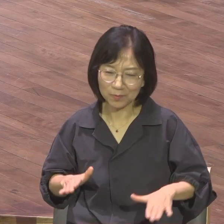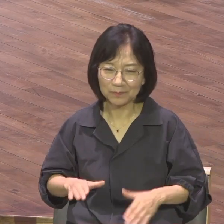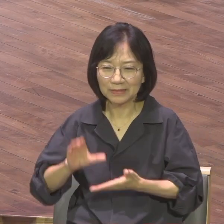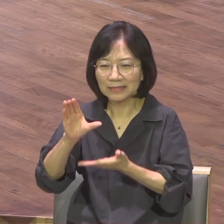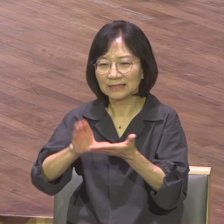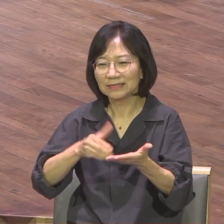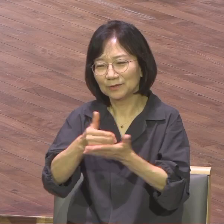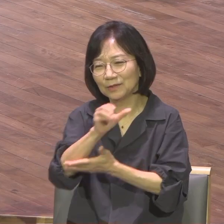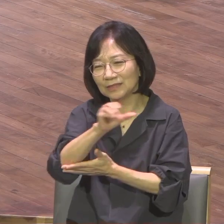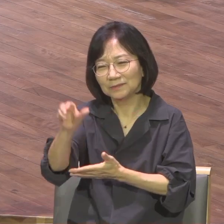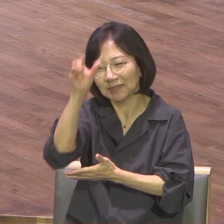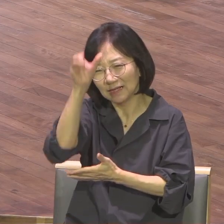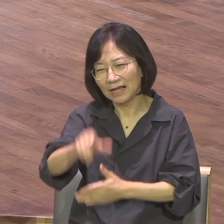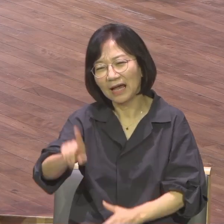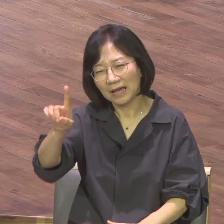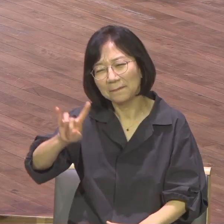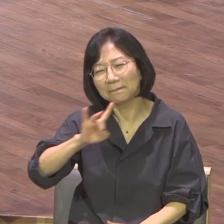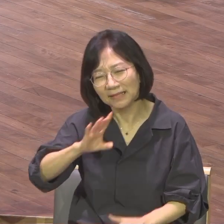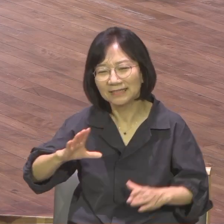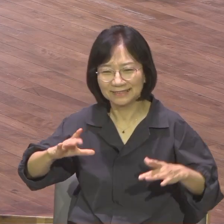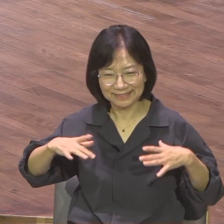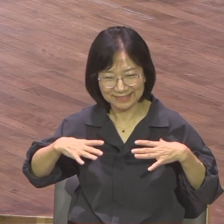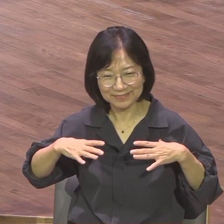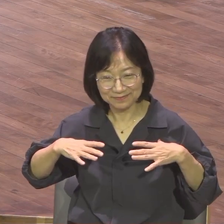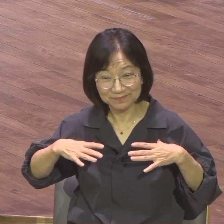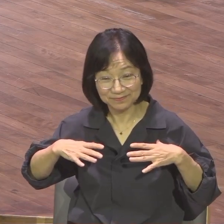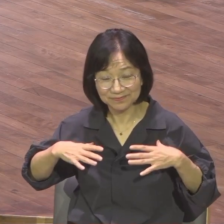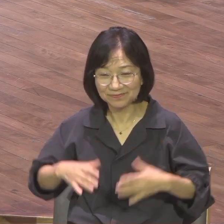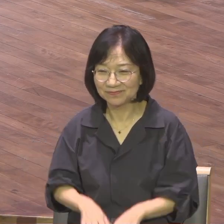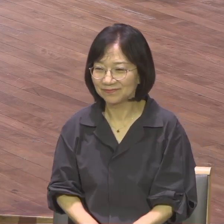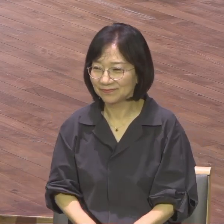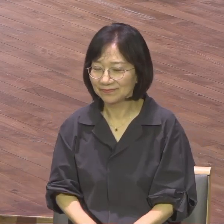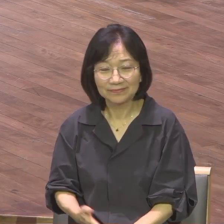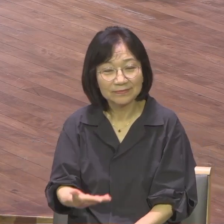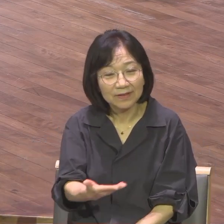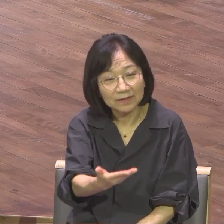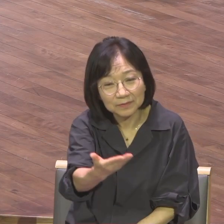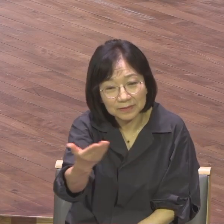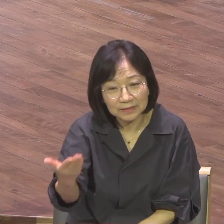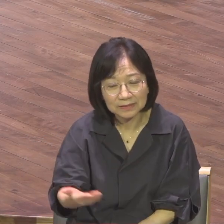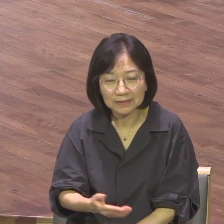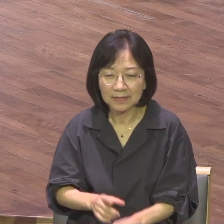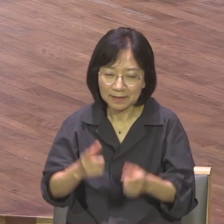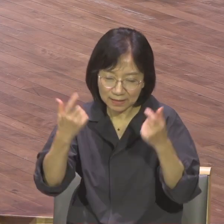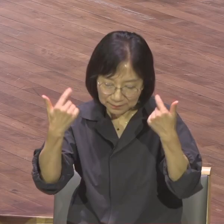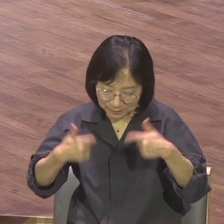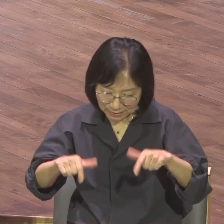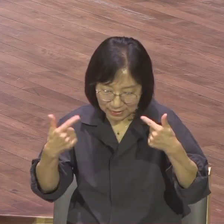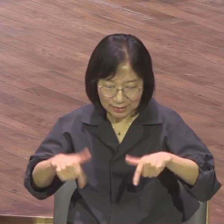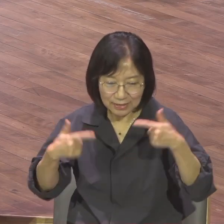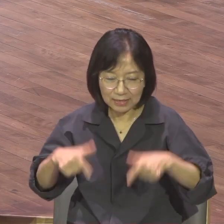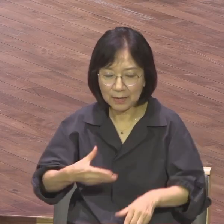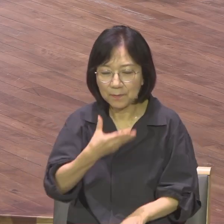오늘 사랑하는 우리 모든 예원의 가족들 날마다 이 복음 앞에 서시기를 바랍니다